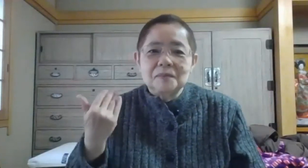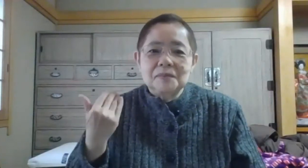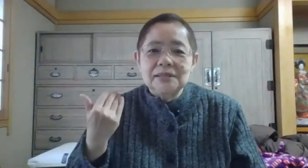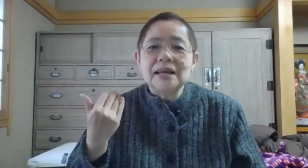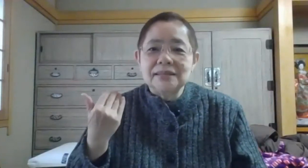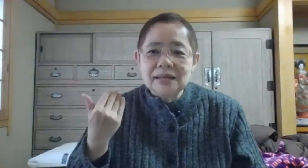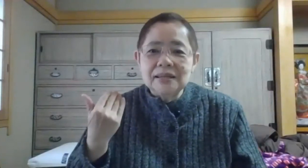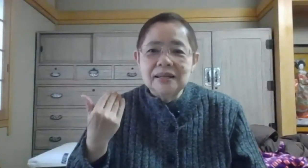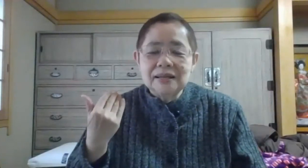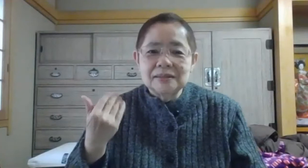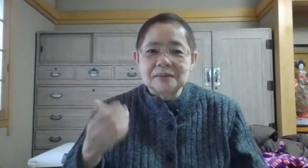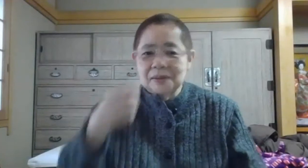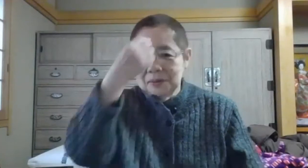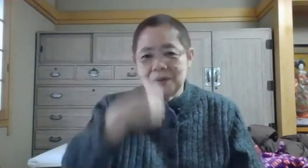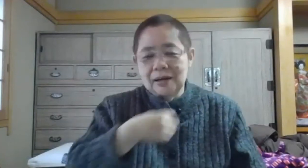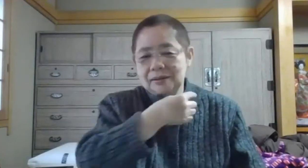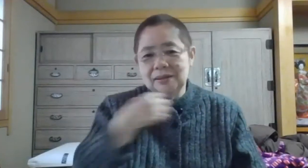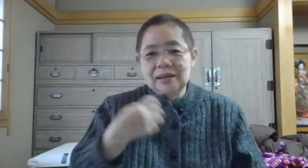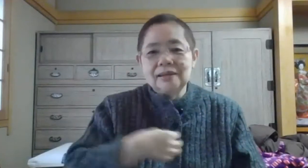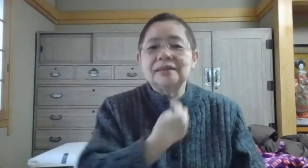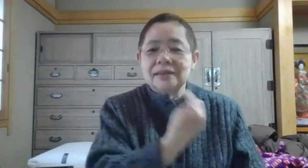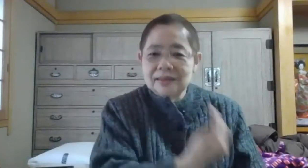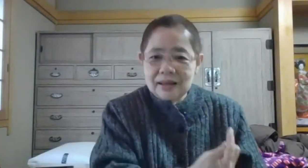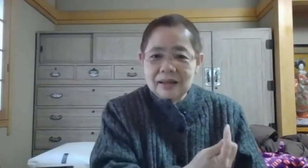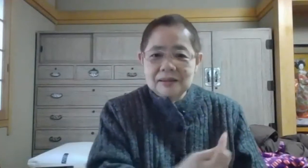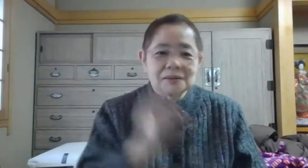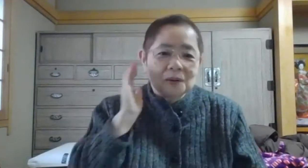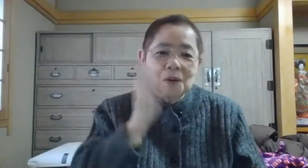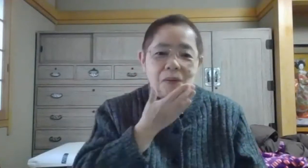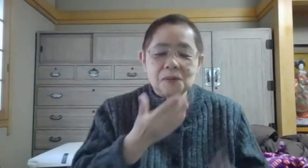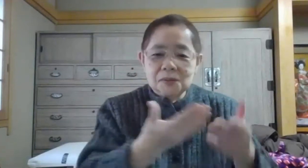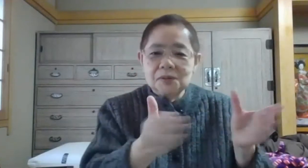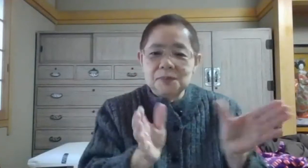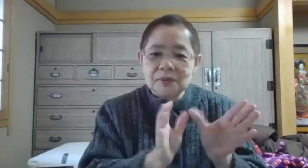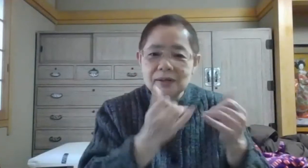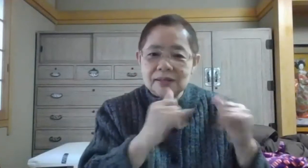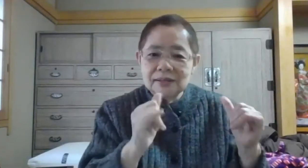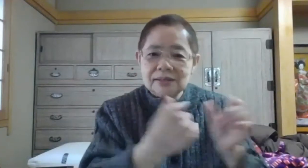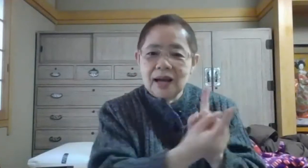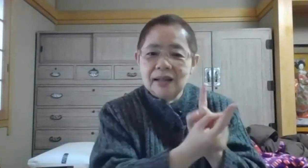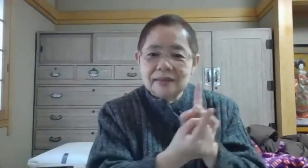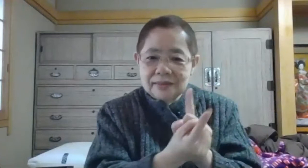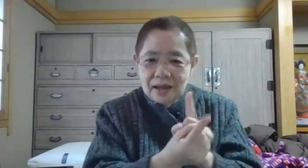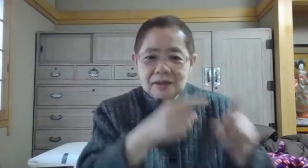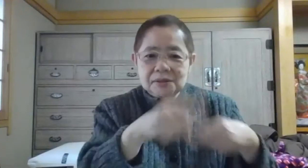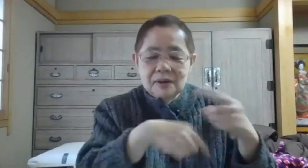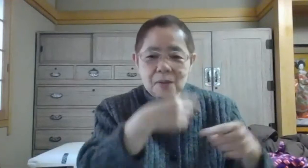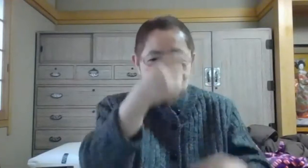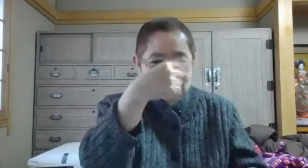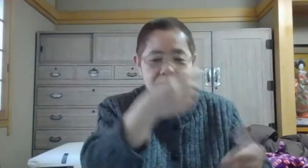以前にその教会に行ってそのローのグループの方たちに手話を教えて